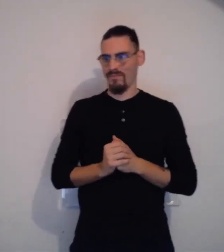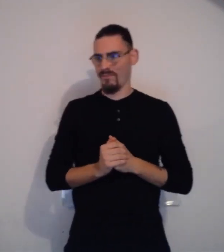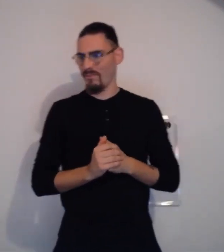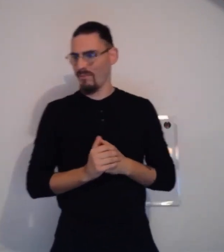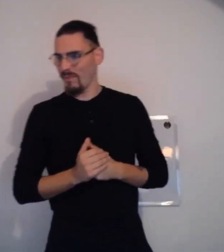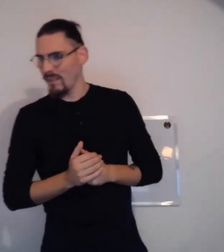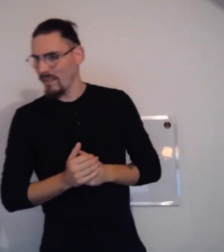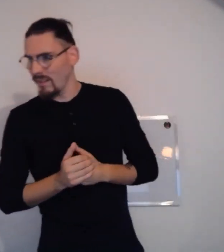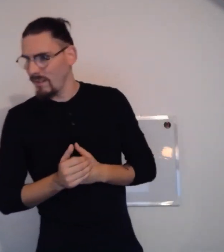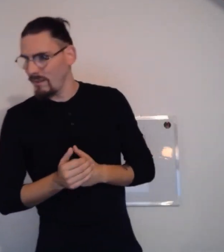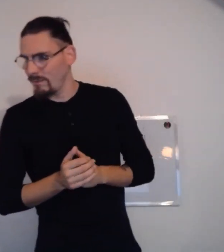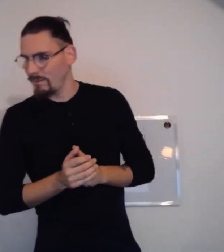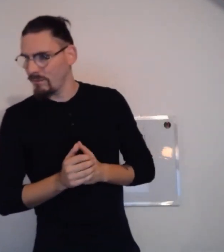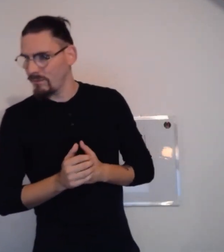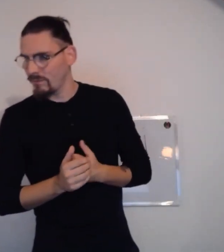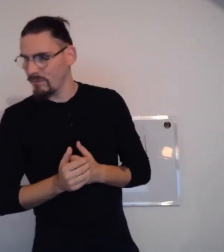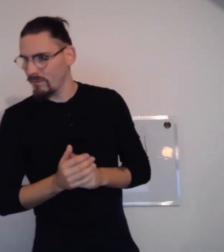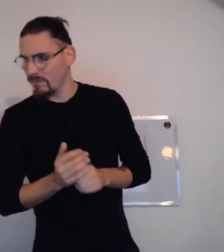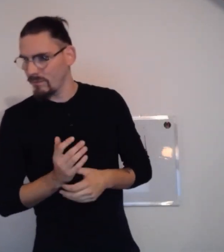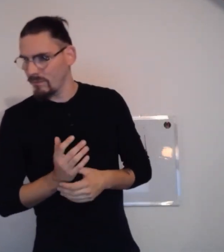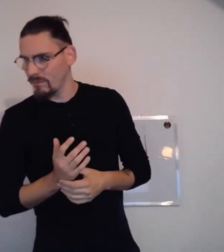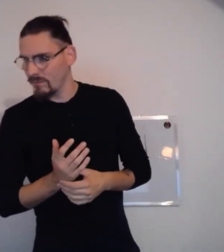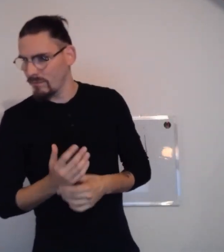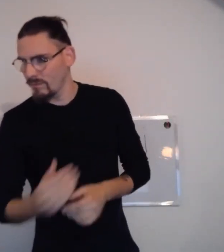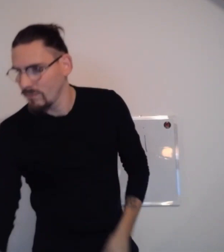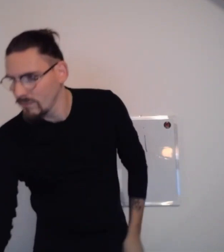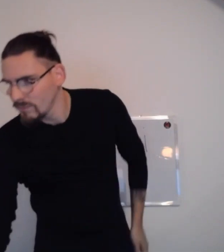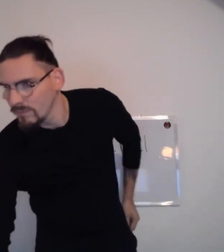parce qu'il aura déjà eu une base en langue des signes. ça n pas arrivé.